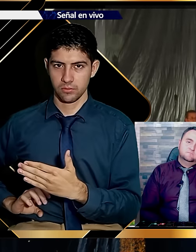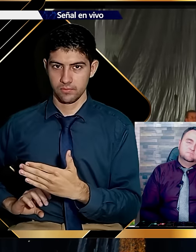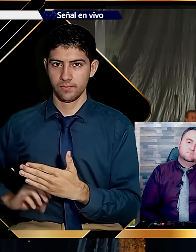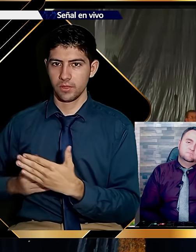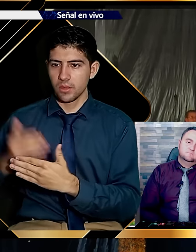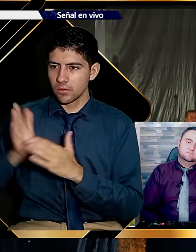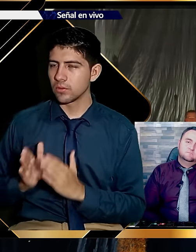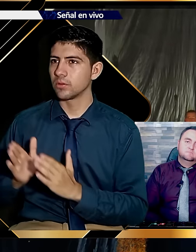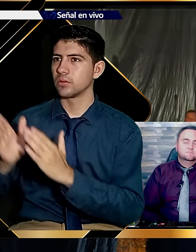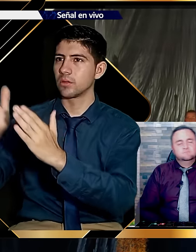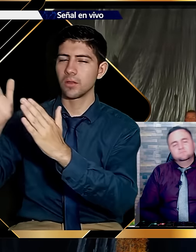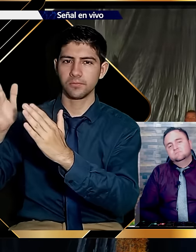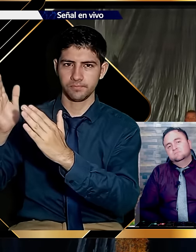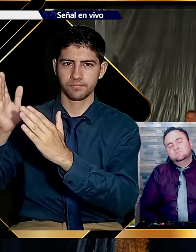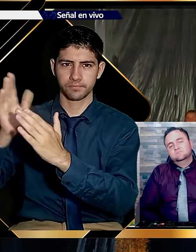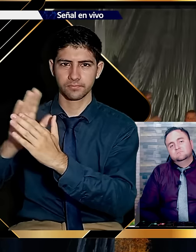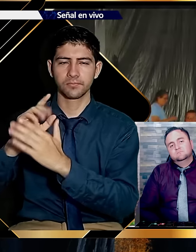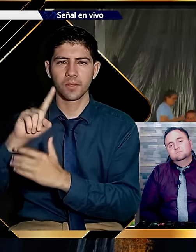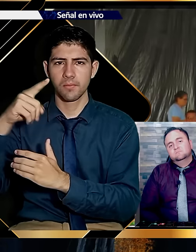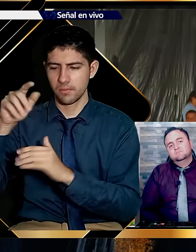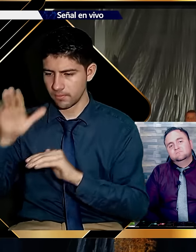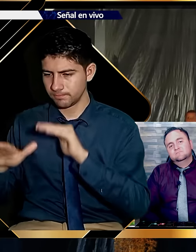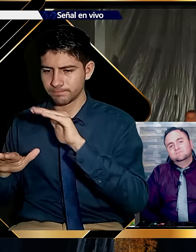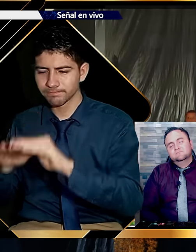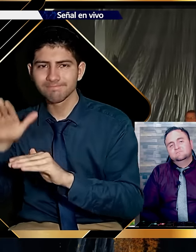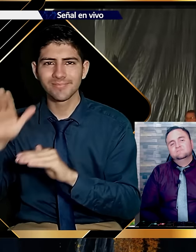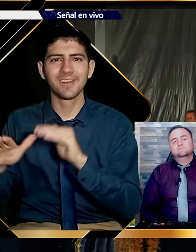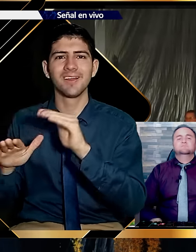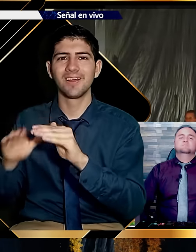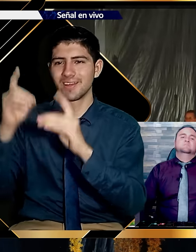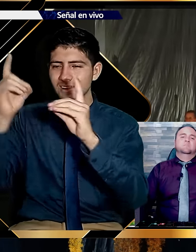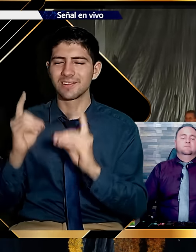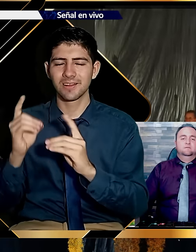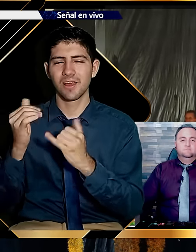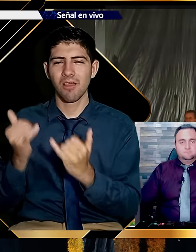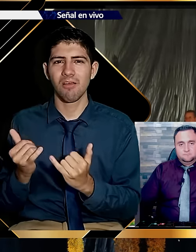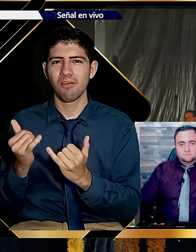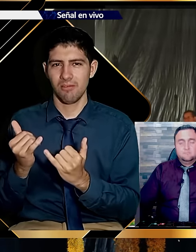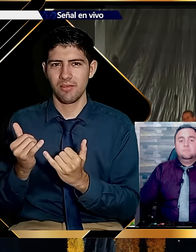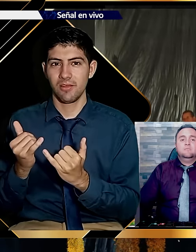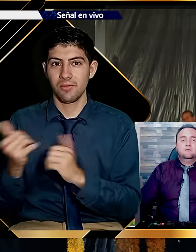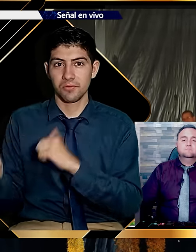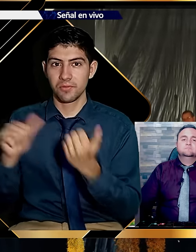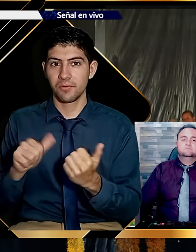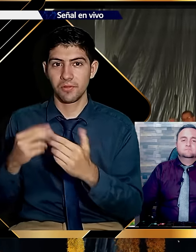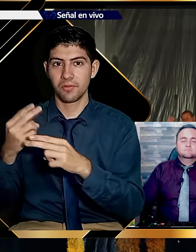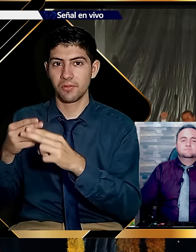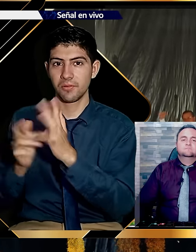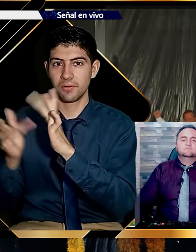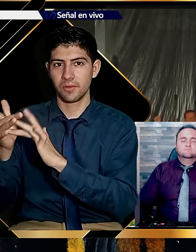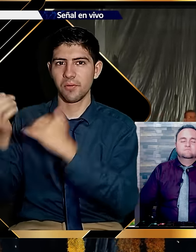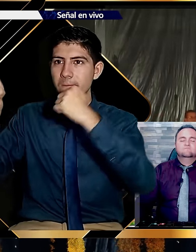hermanos. Nosotros hemos empezado un camino. Anoche dije, es un camino de kilómetros. Pero con el primer paso que hemos dado. Quiero decirles en esta